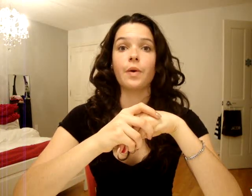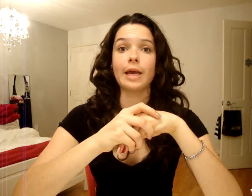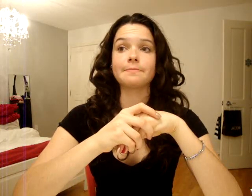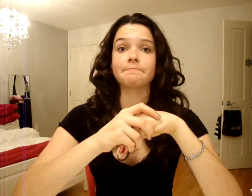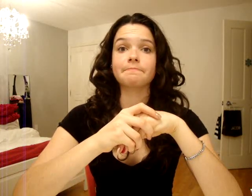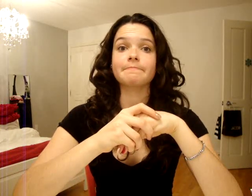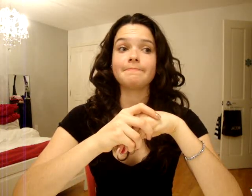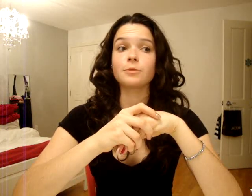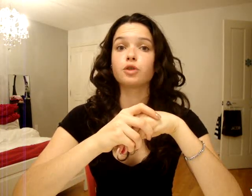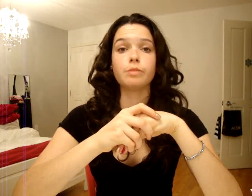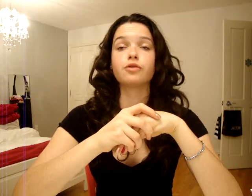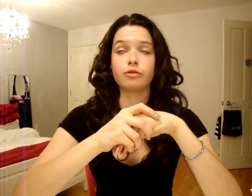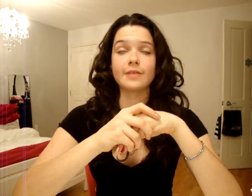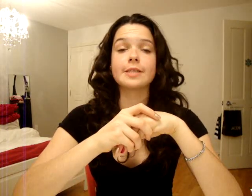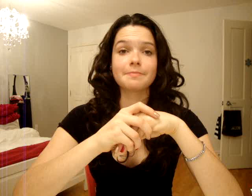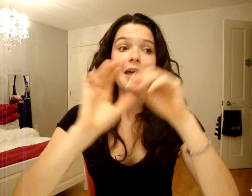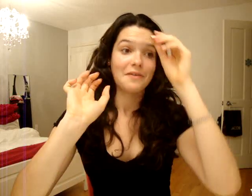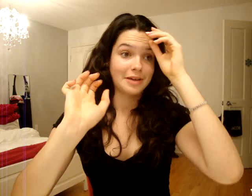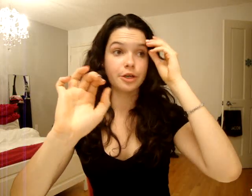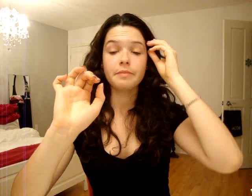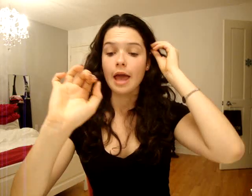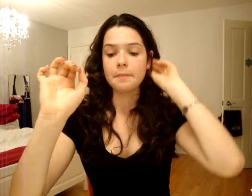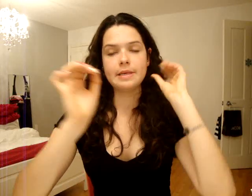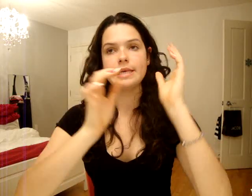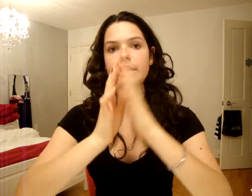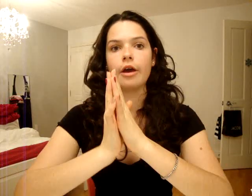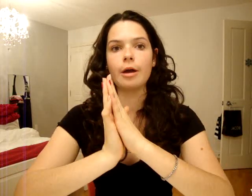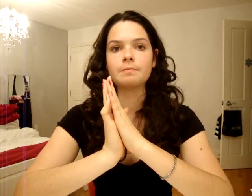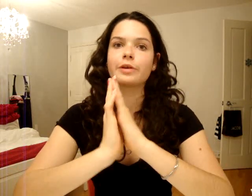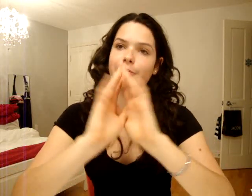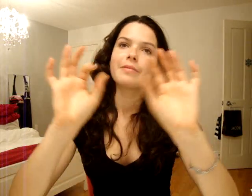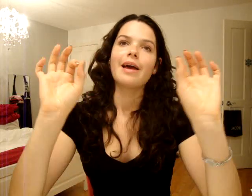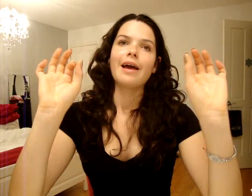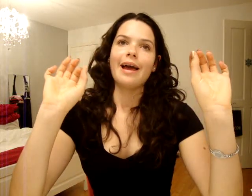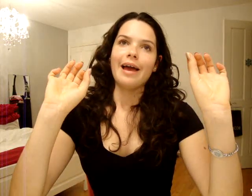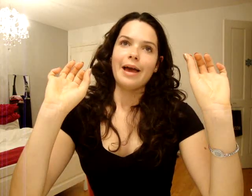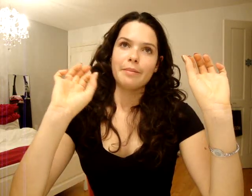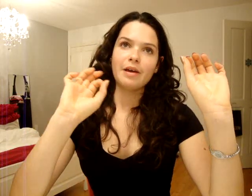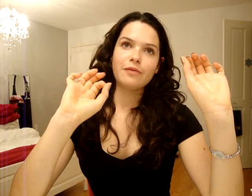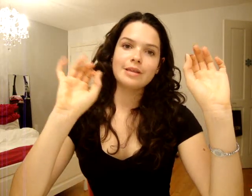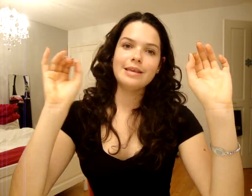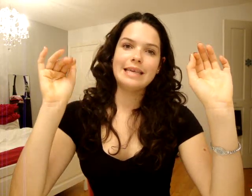OK, je suis, je suis mauvaise. Fait que ça, puis, OK, bon. Bigfoot, ils